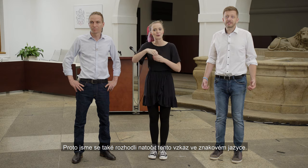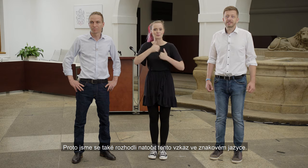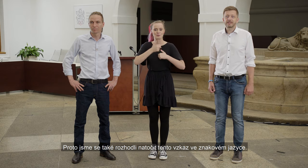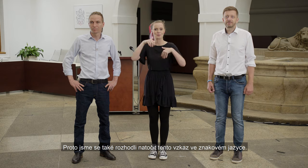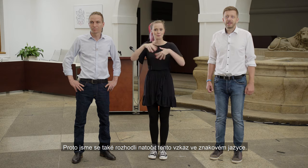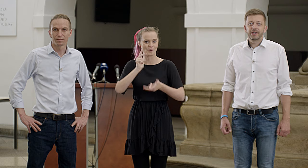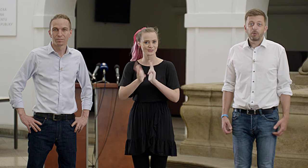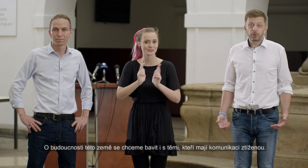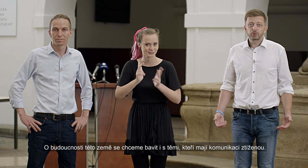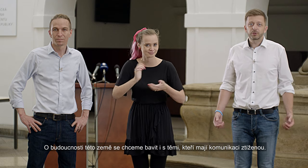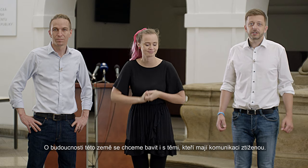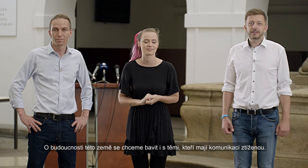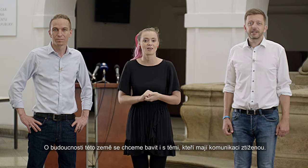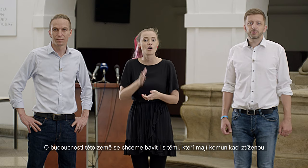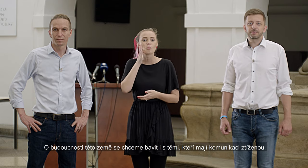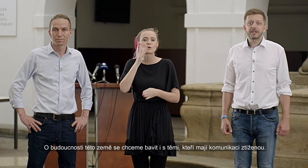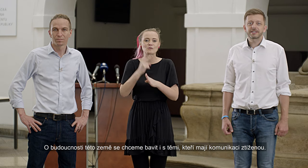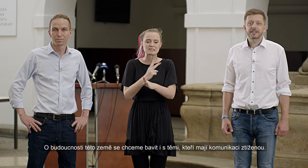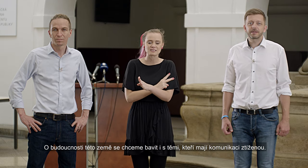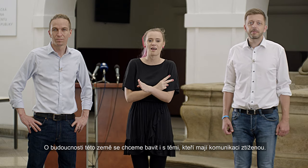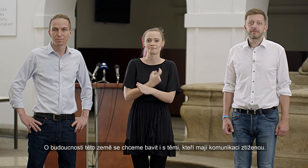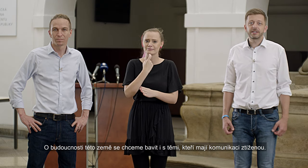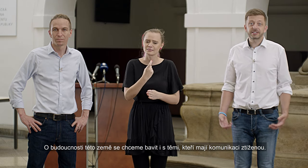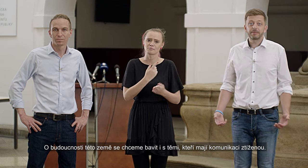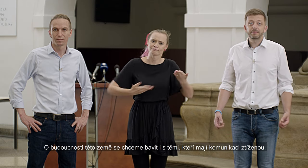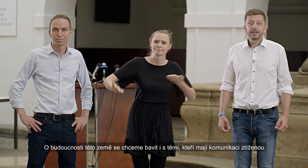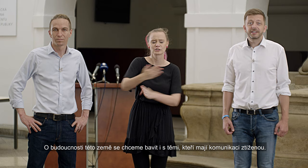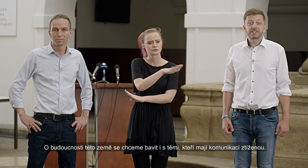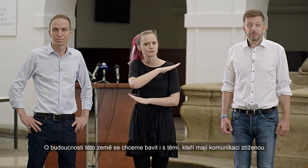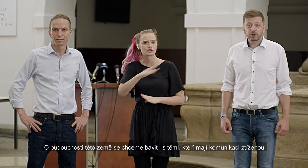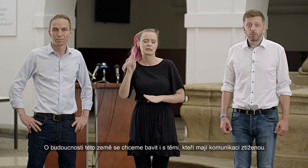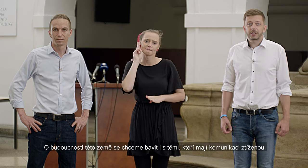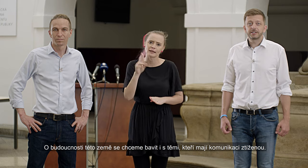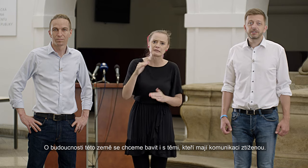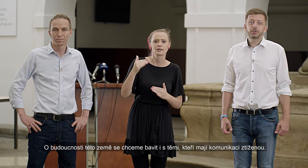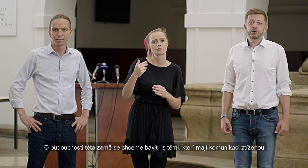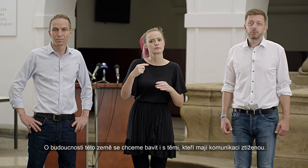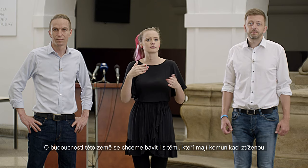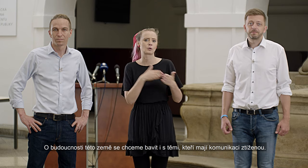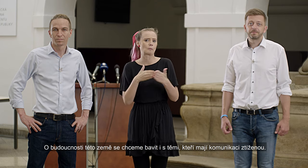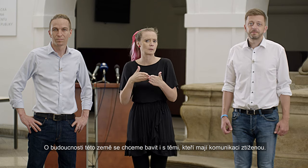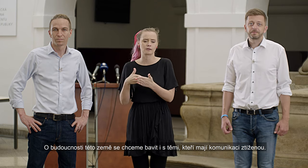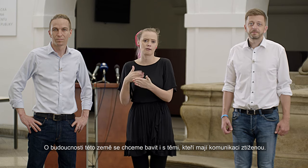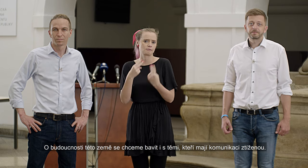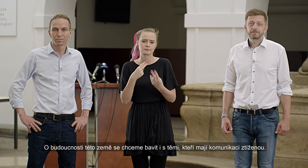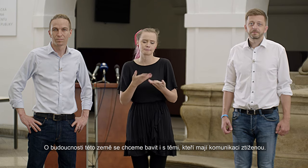znakovém jazyce. O budoucnosti této země se chceme bavit i s těmi, kteří mají komunikaci s tíženou.